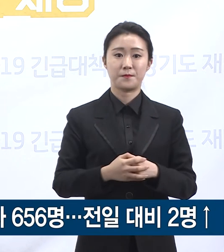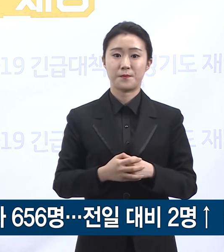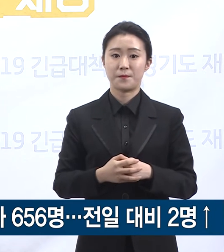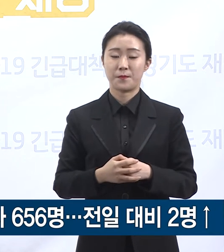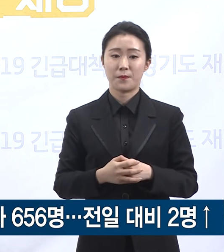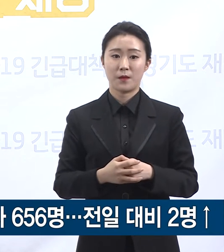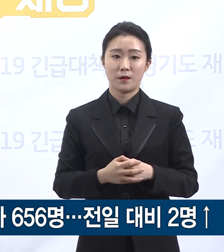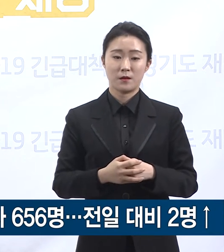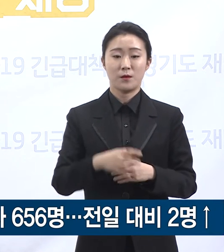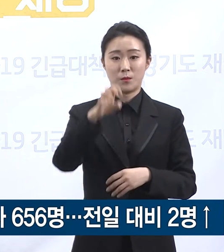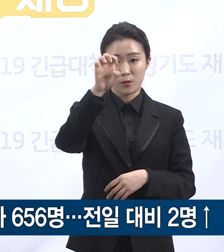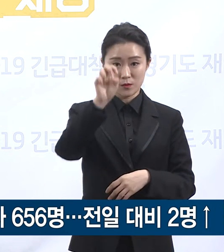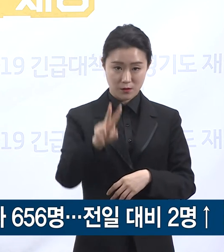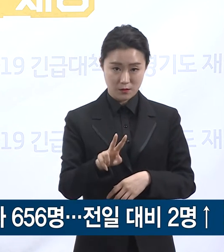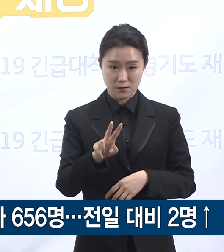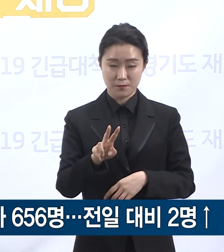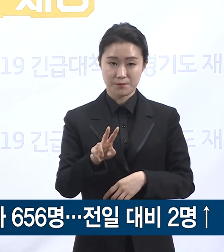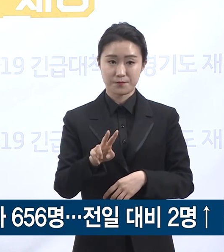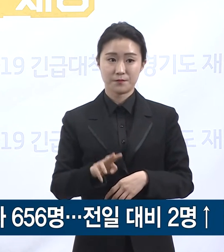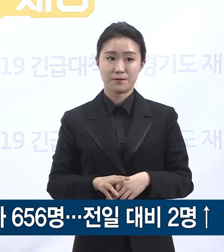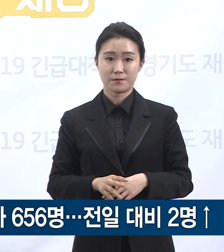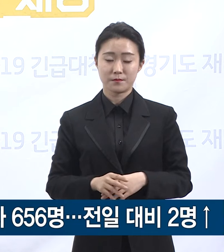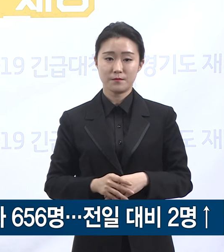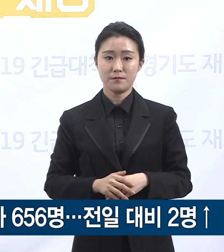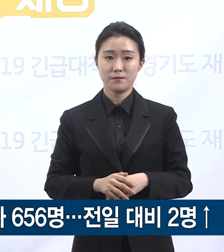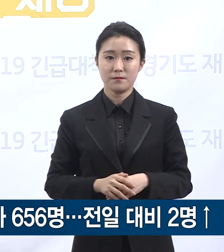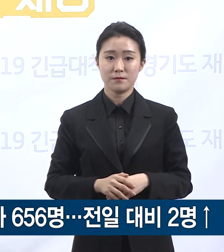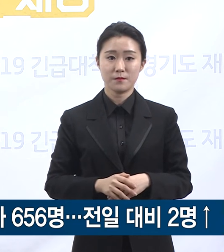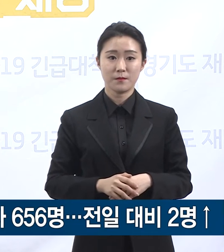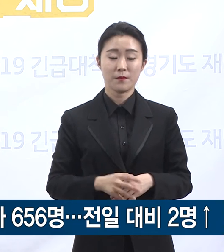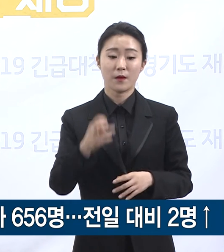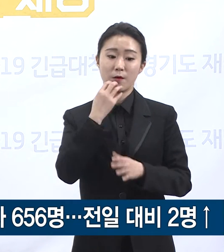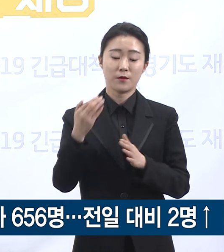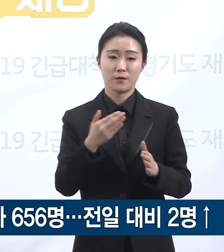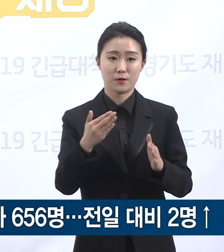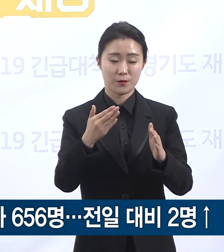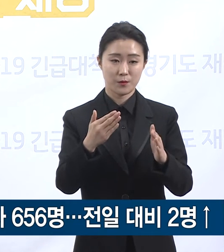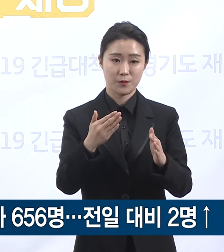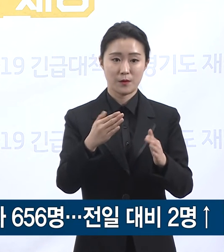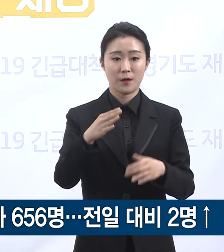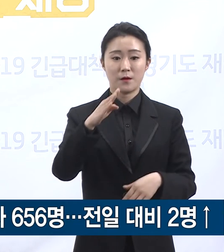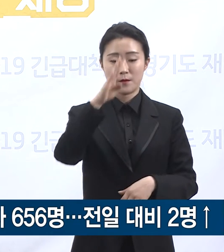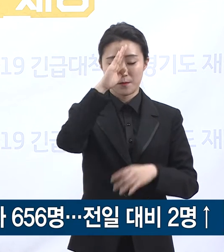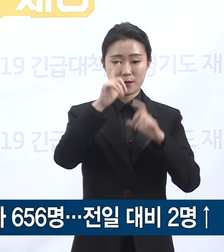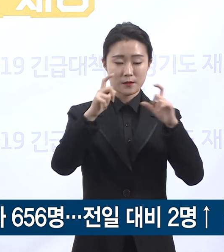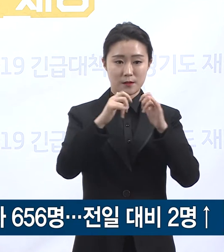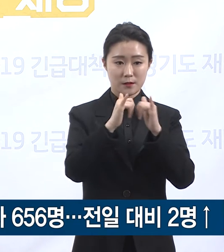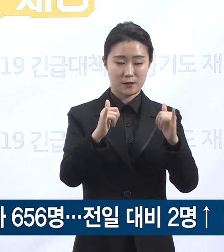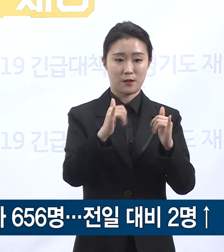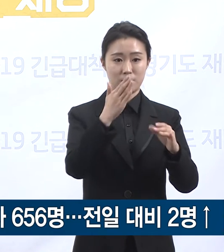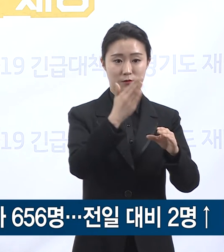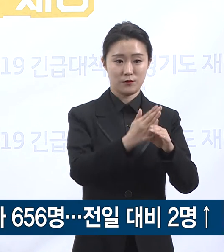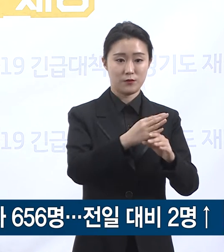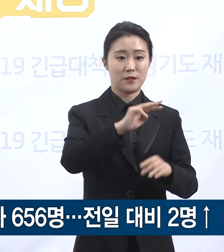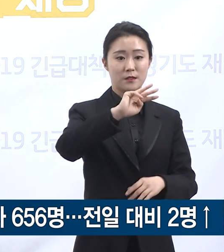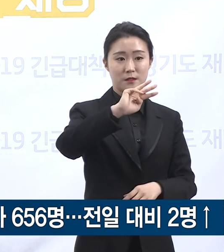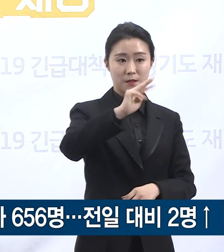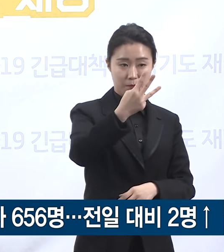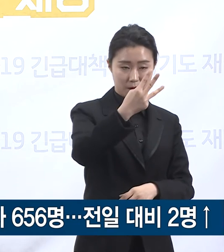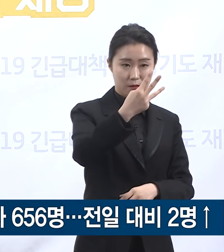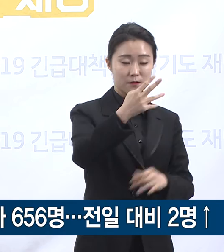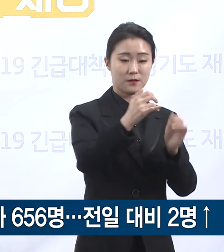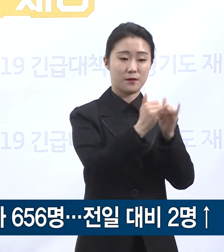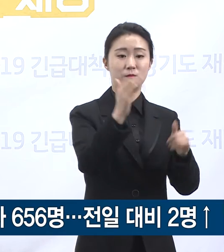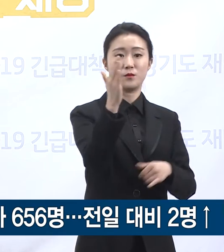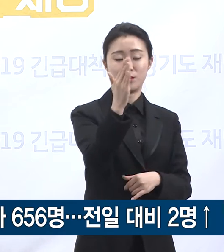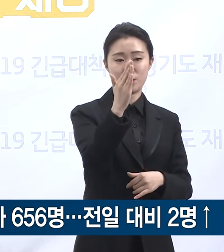.5명 순입니다. 경기도 확진자 중 396명은 퇴원하였고 현재 246명이